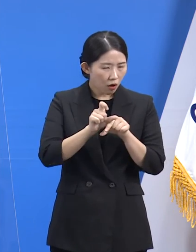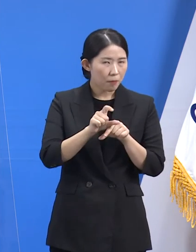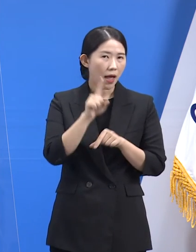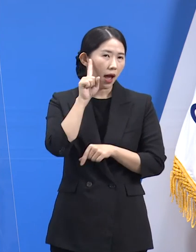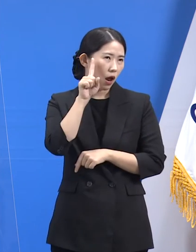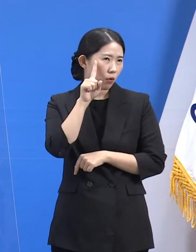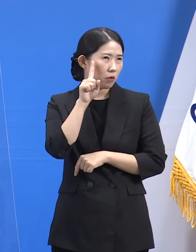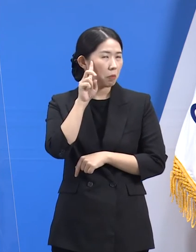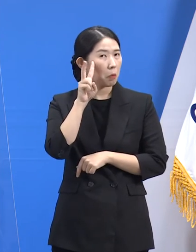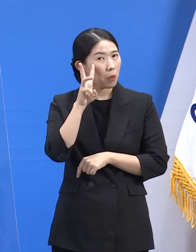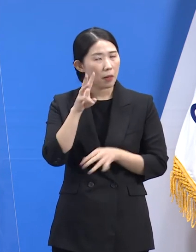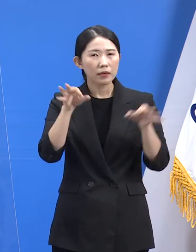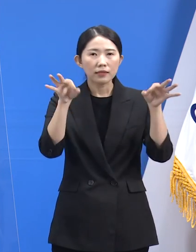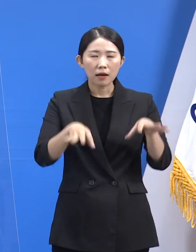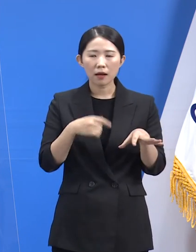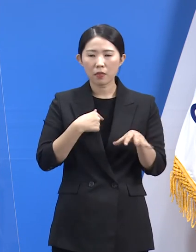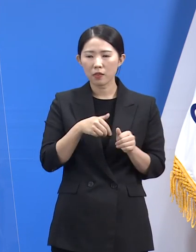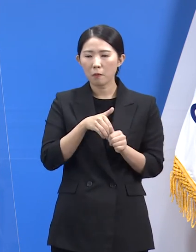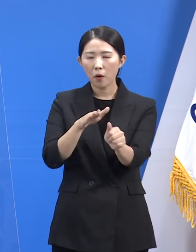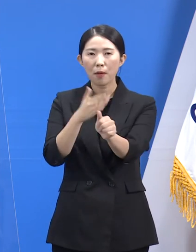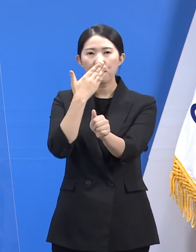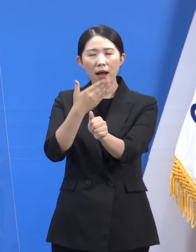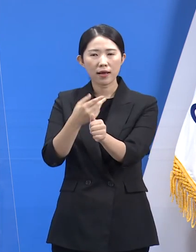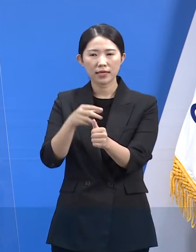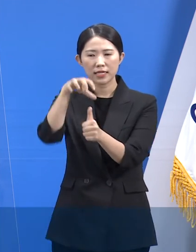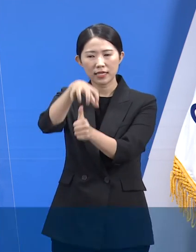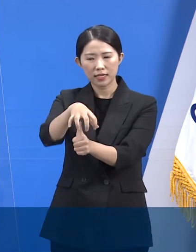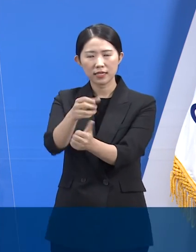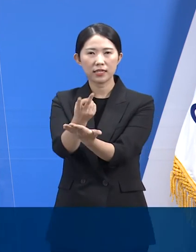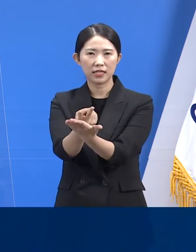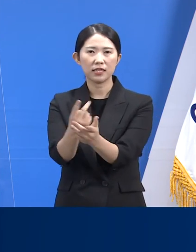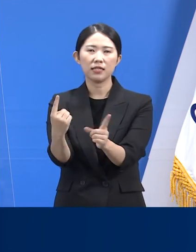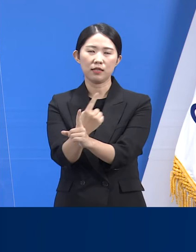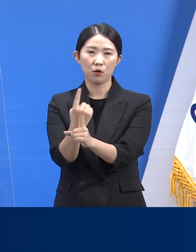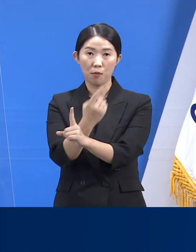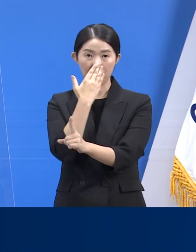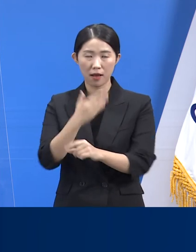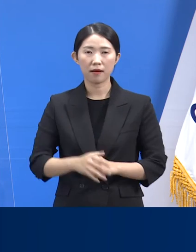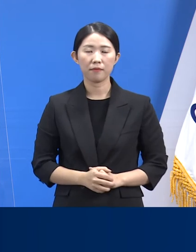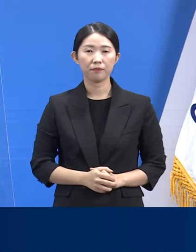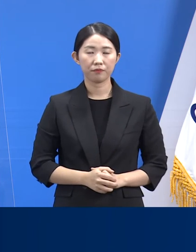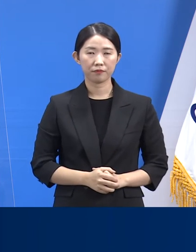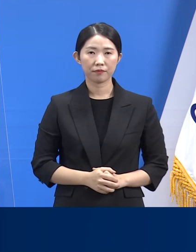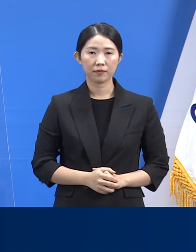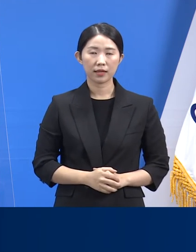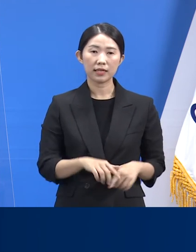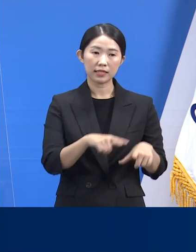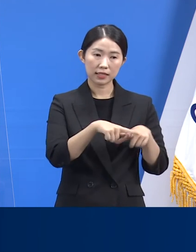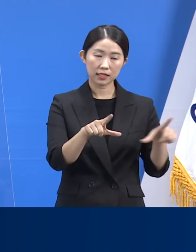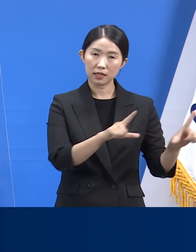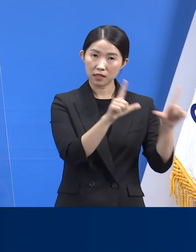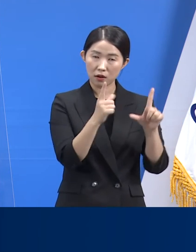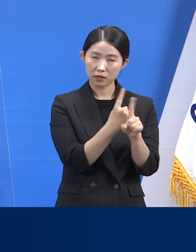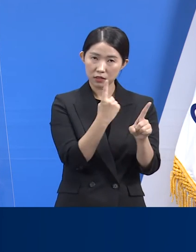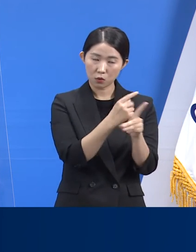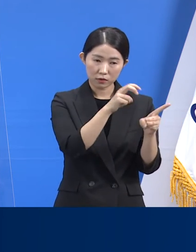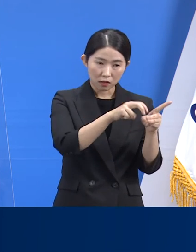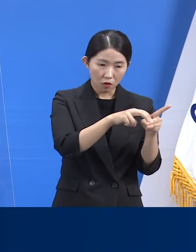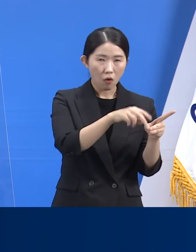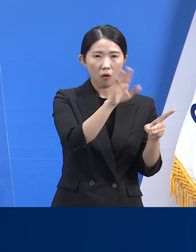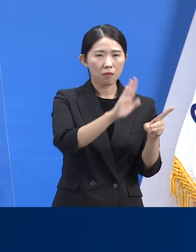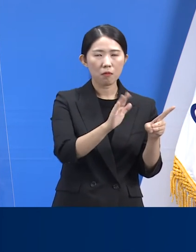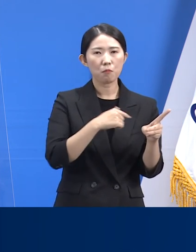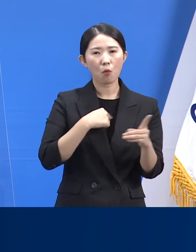단기로 입소하게 됩니다. 기존 생활치료센터와 달리 대면 진료 및 산소치료 등이